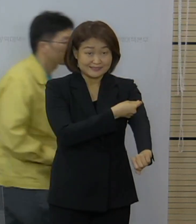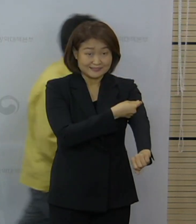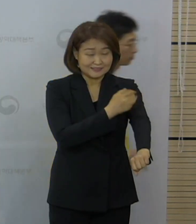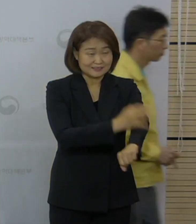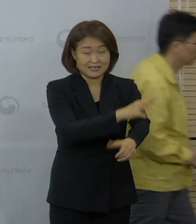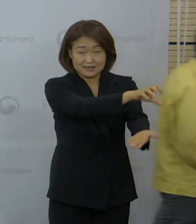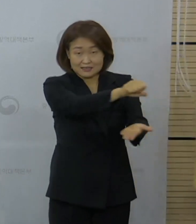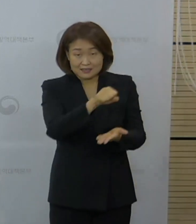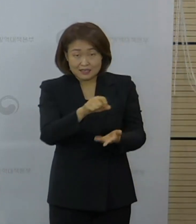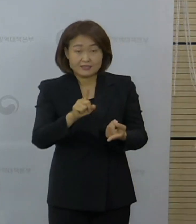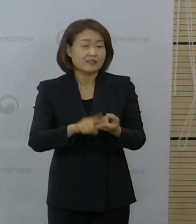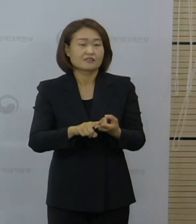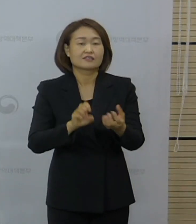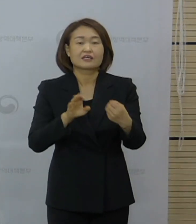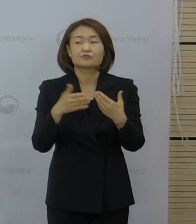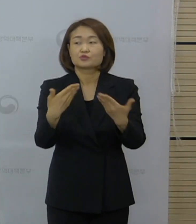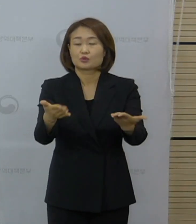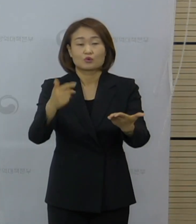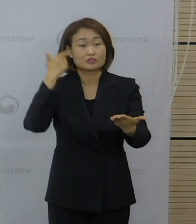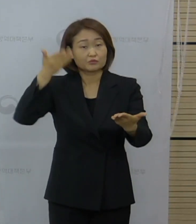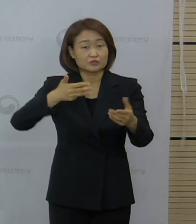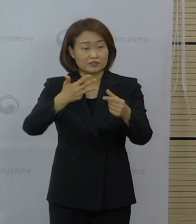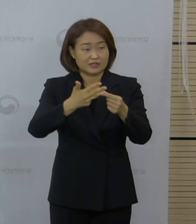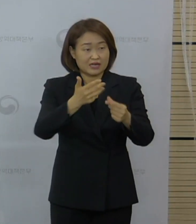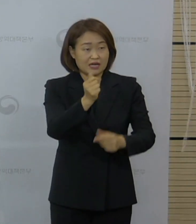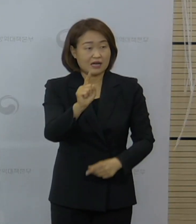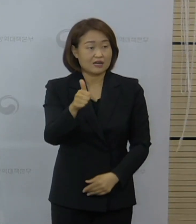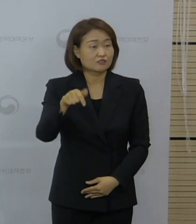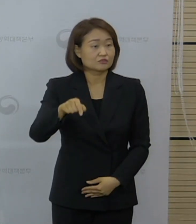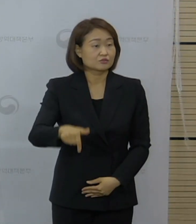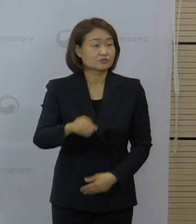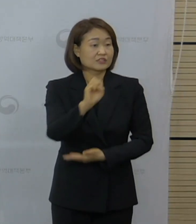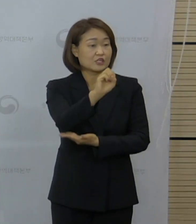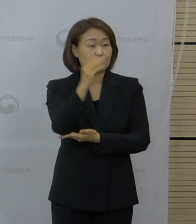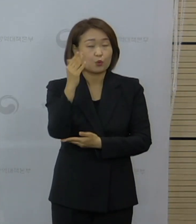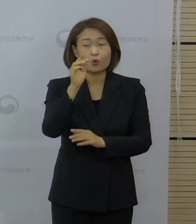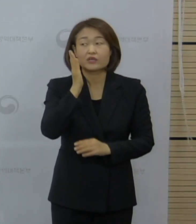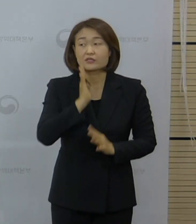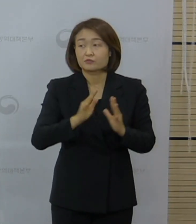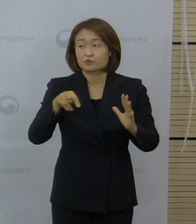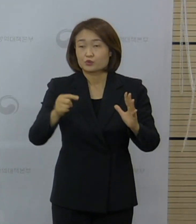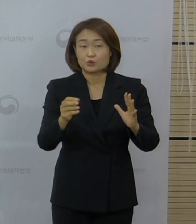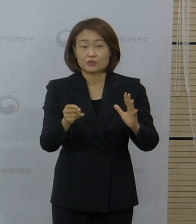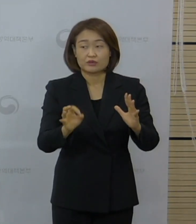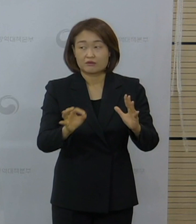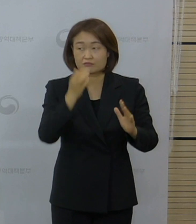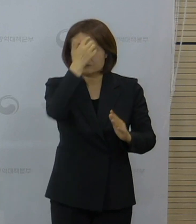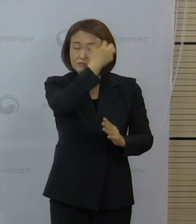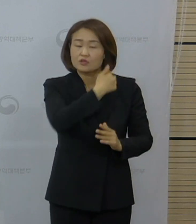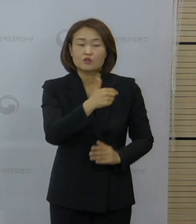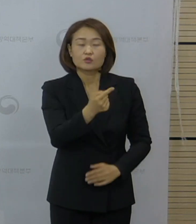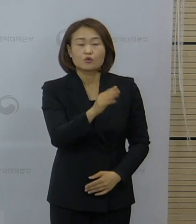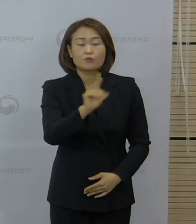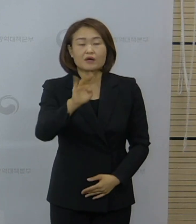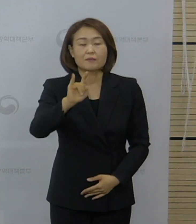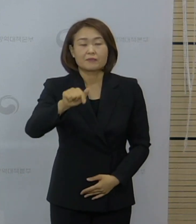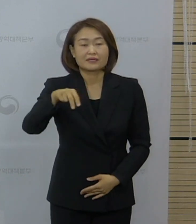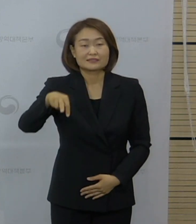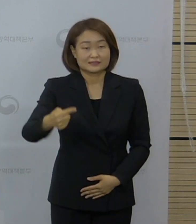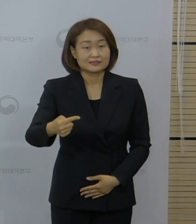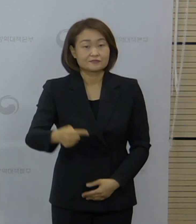먼저 드리겠습니다. 여덟 번째 질문 주신 한국일보 임소영 기자님 질문입니다. 노바백스 백신과 관련돼서